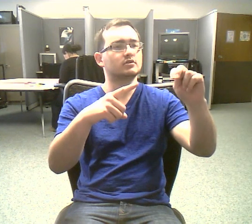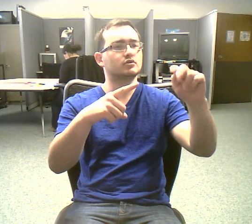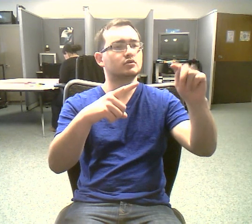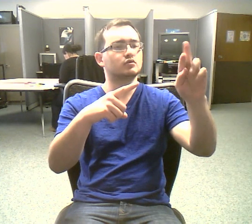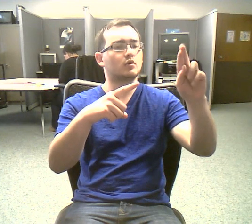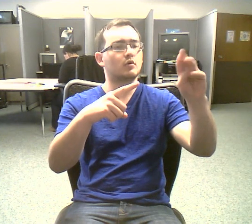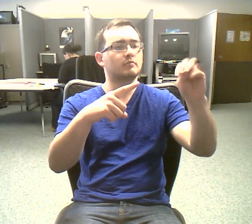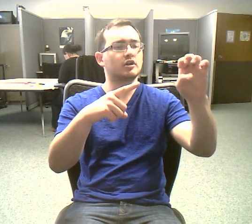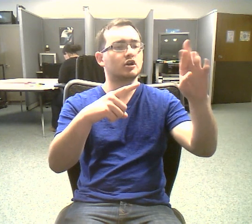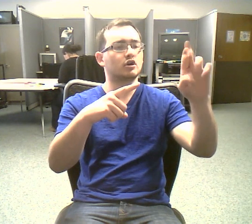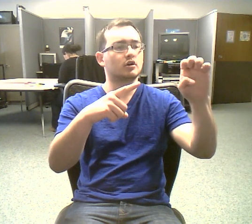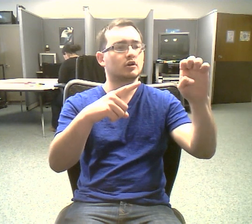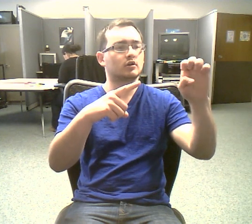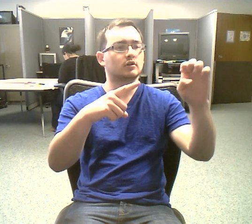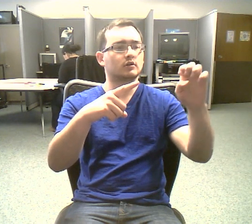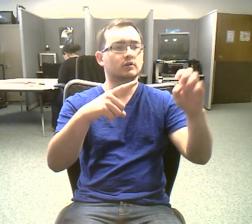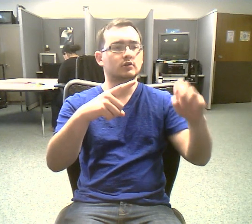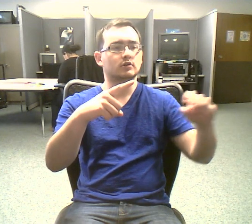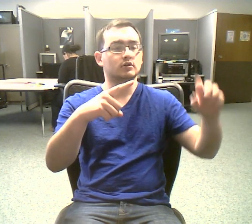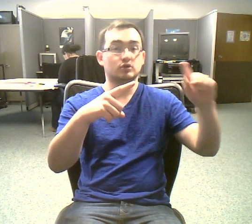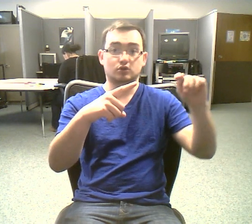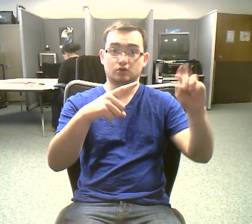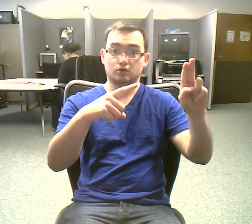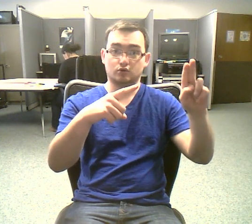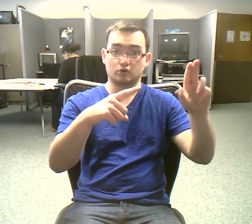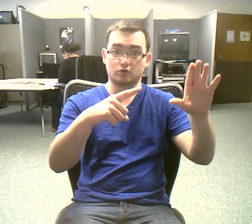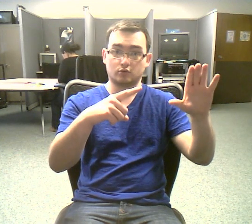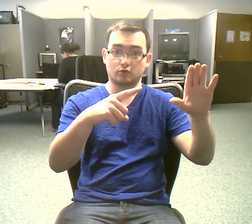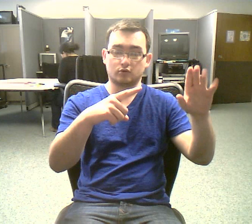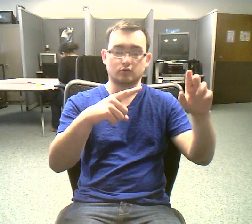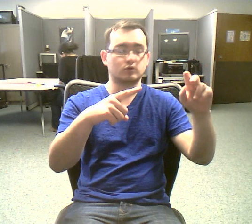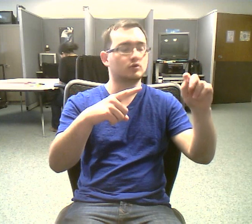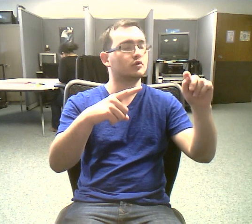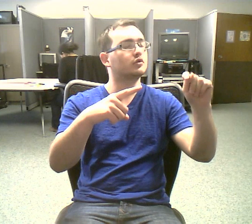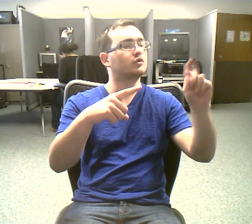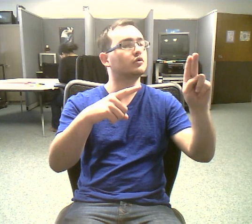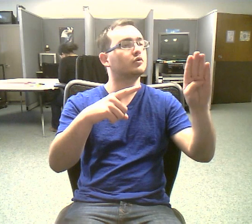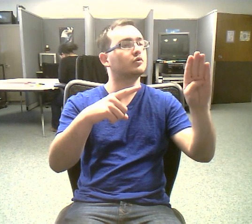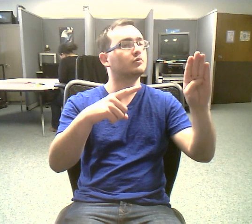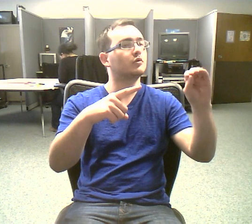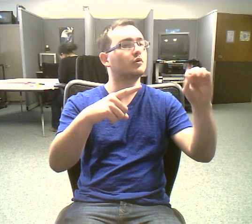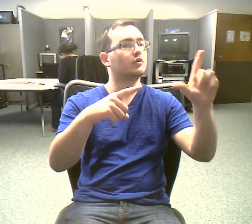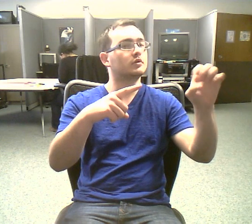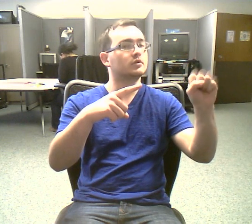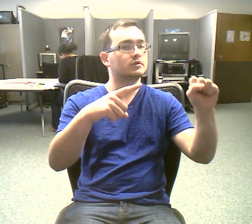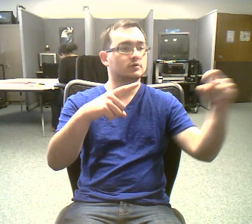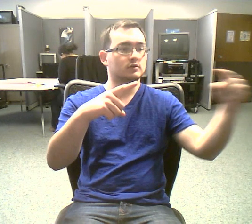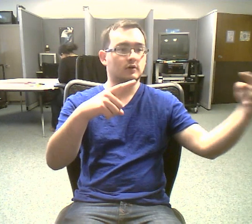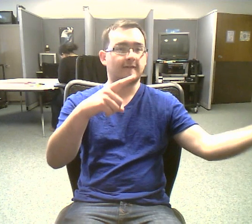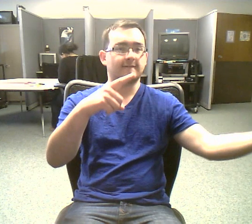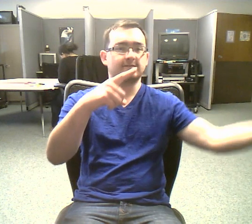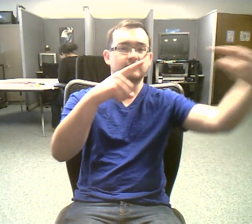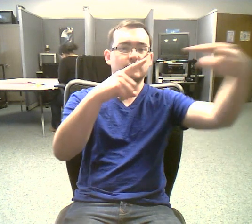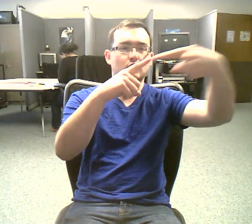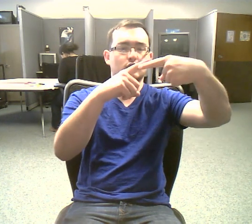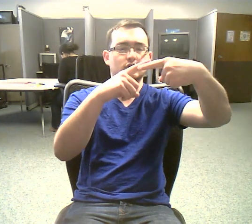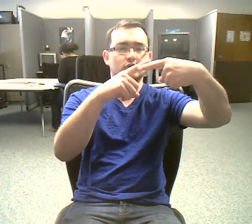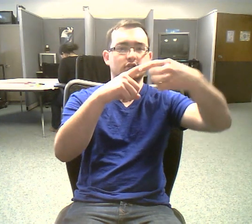The tubules actually connect to the centromere and not the DNA. The fourth phase, anaphase. Here we go.